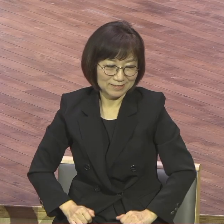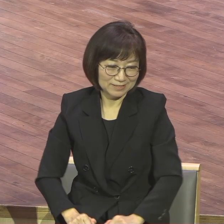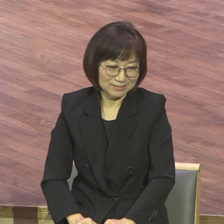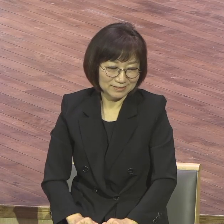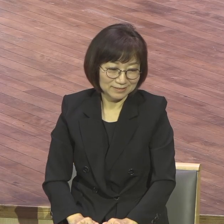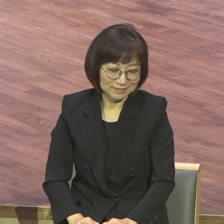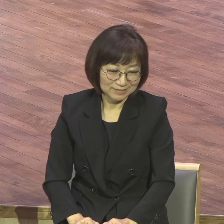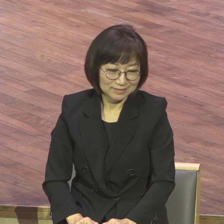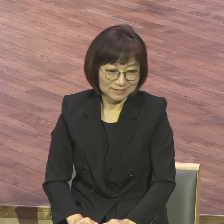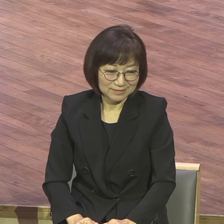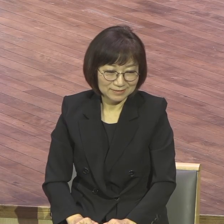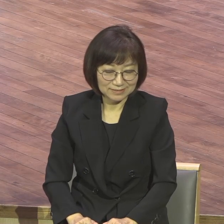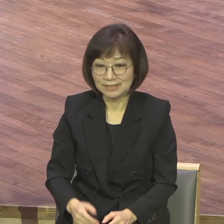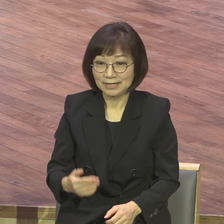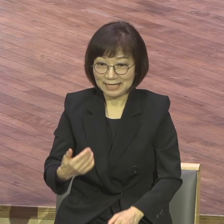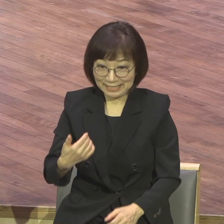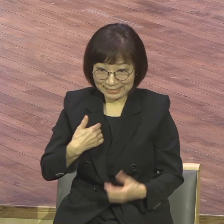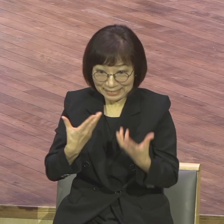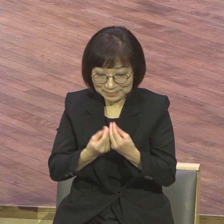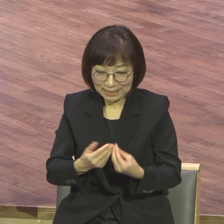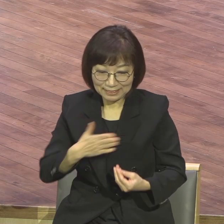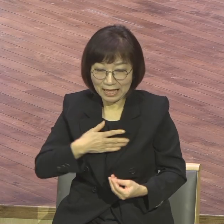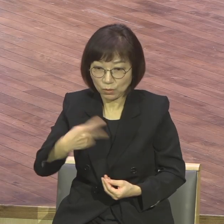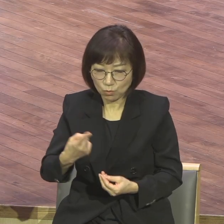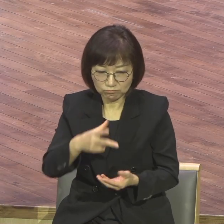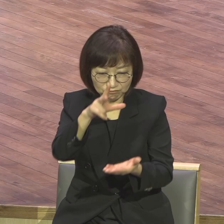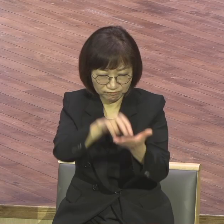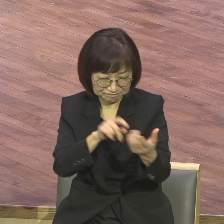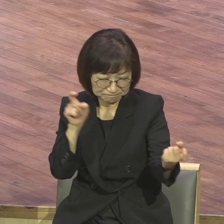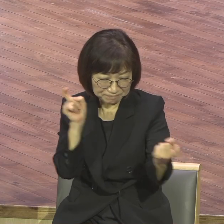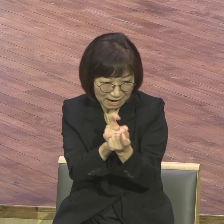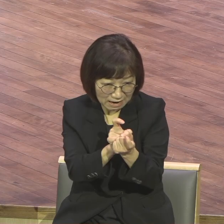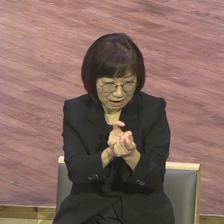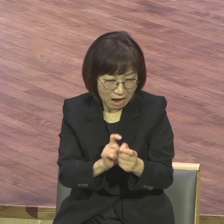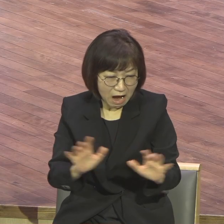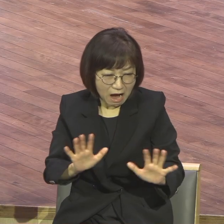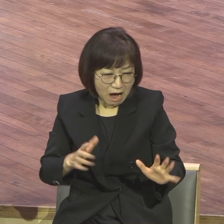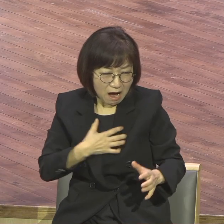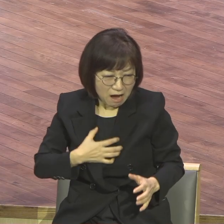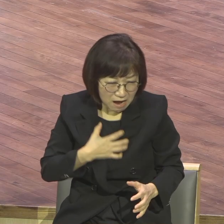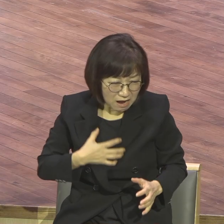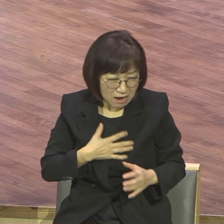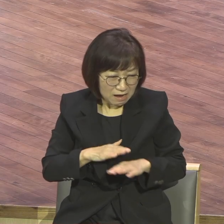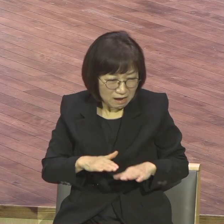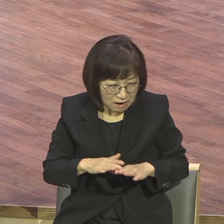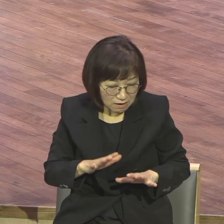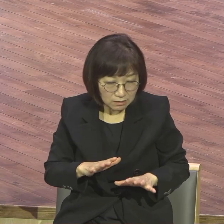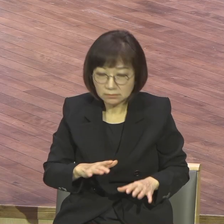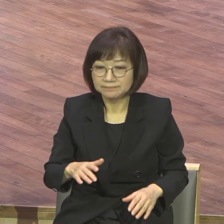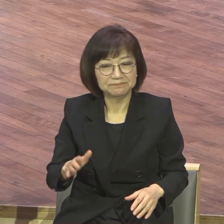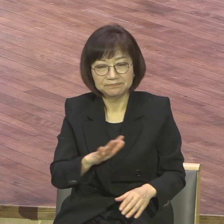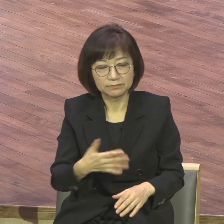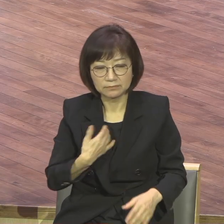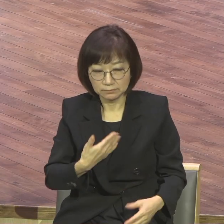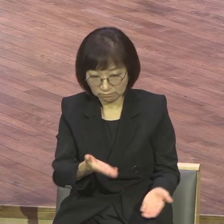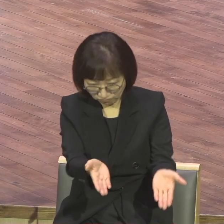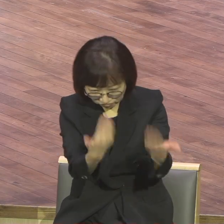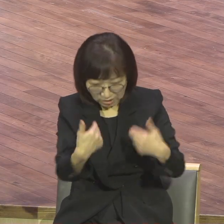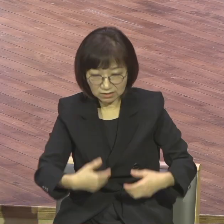뭐 문제하면 정면돌파입니다 그냥 그 피하고 뭐 변명하고 없어요 정면돌파요 정면돌파 하나님